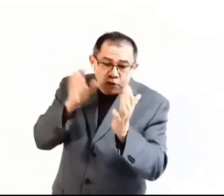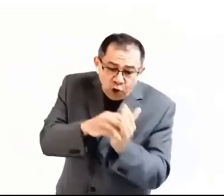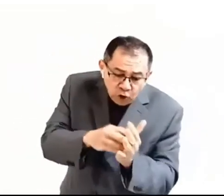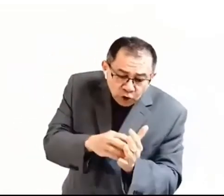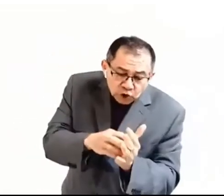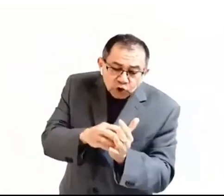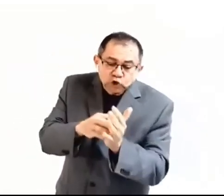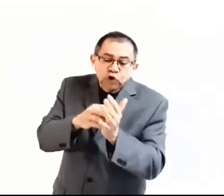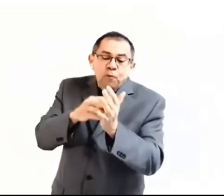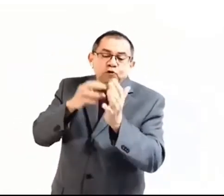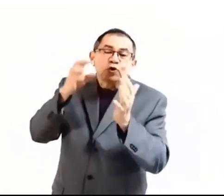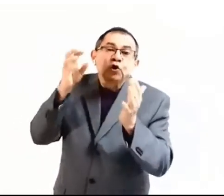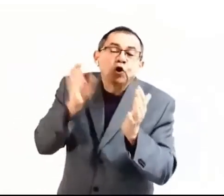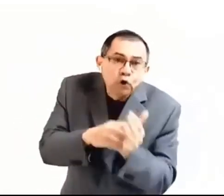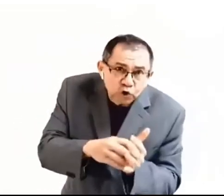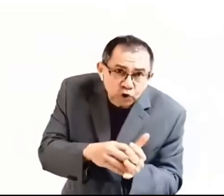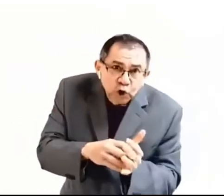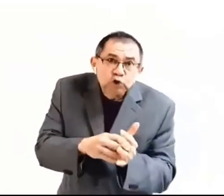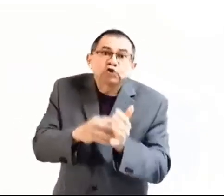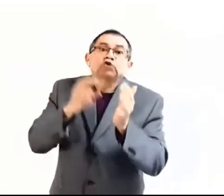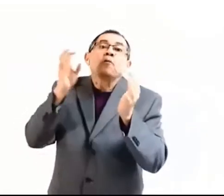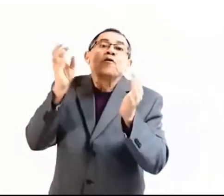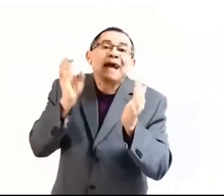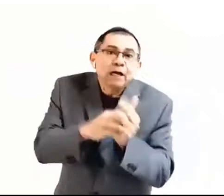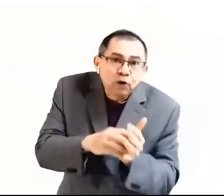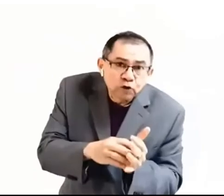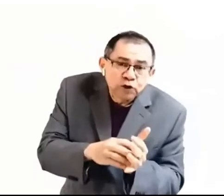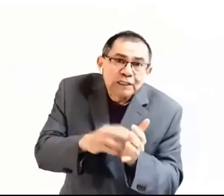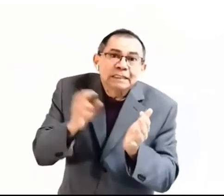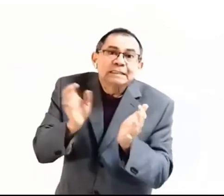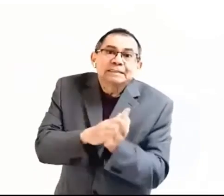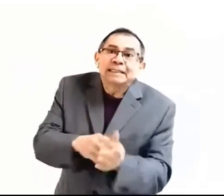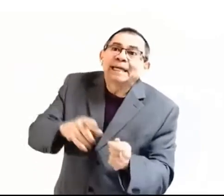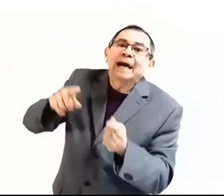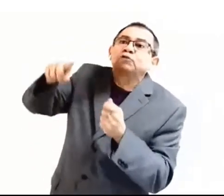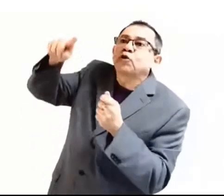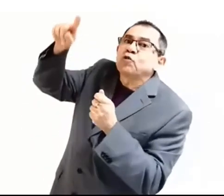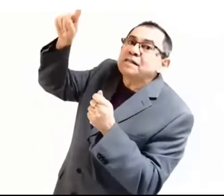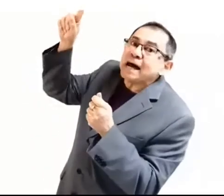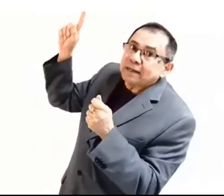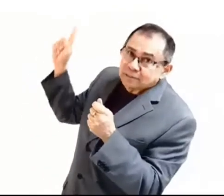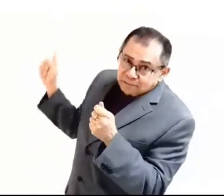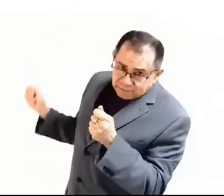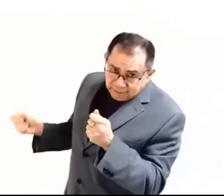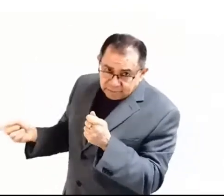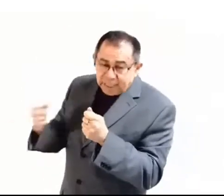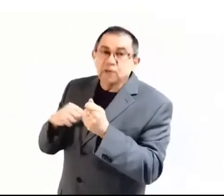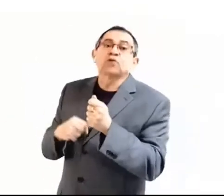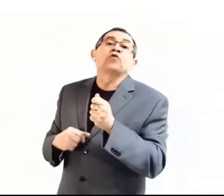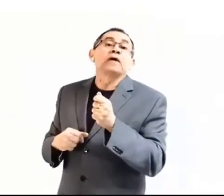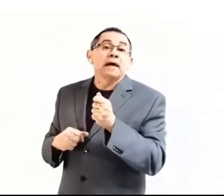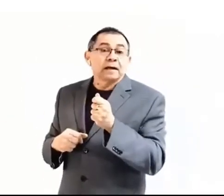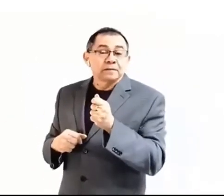yo somos luz, somos la luz de la oscuridad que nos rodea,